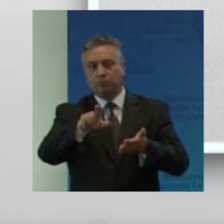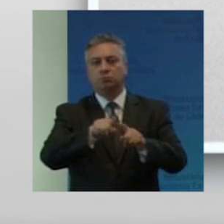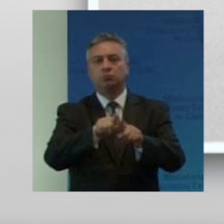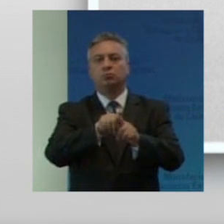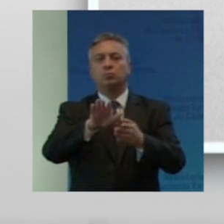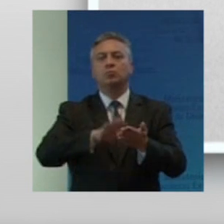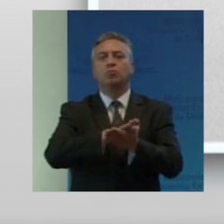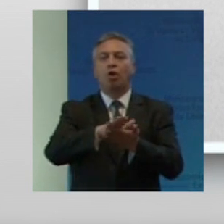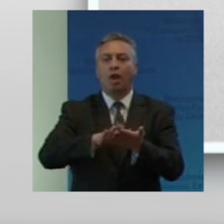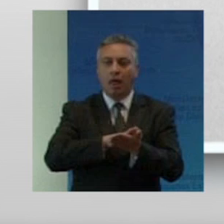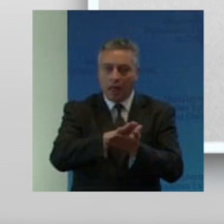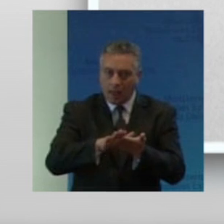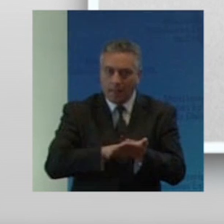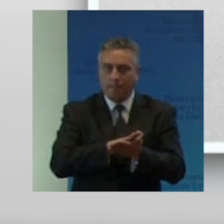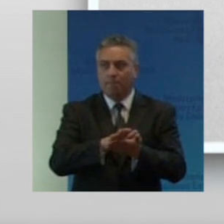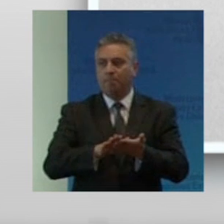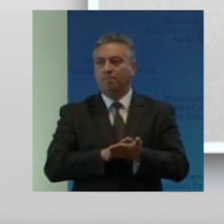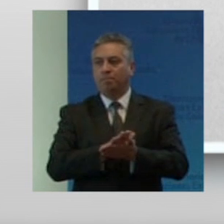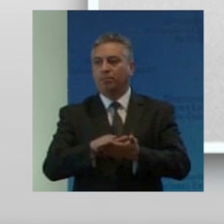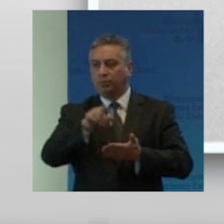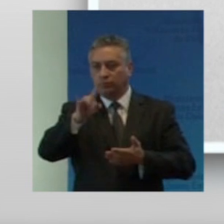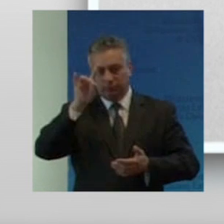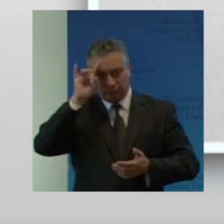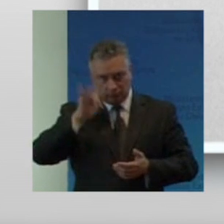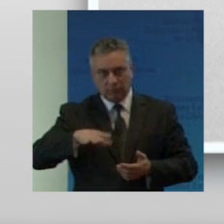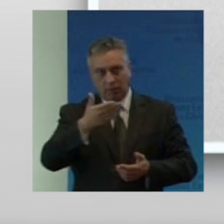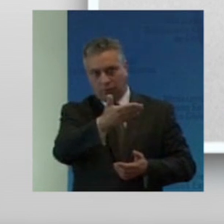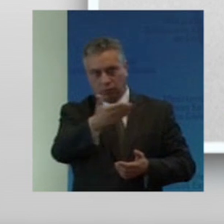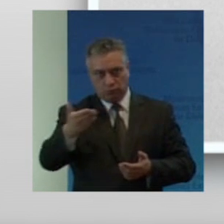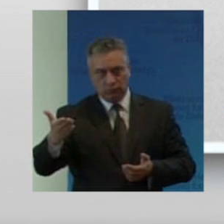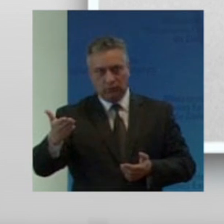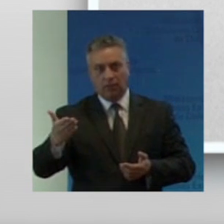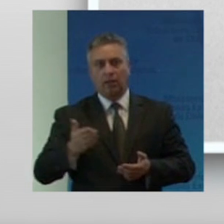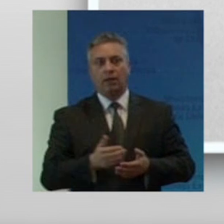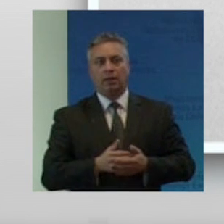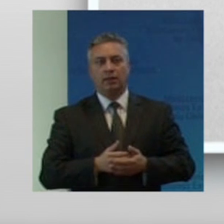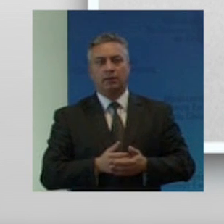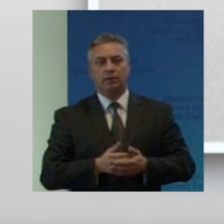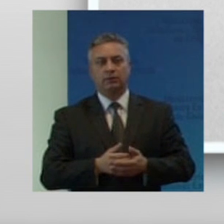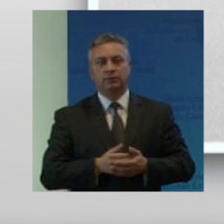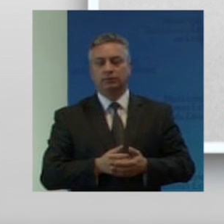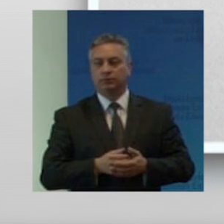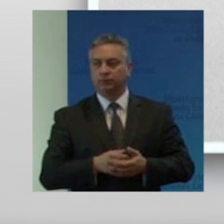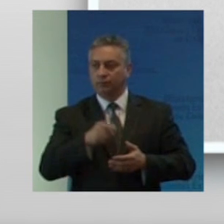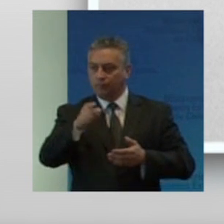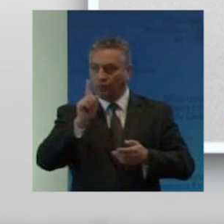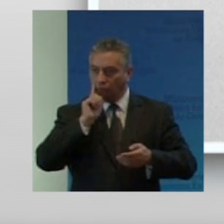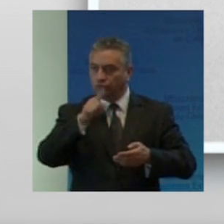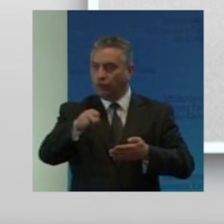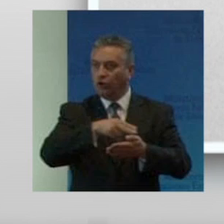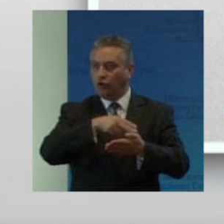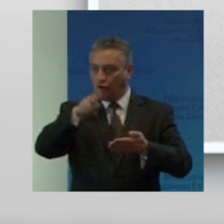como saben ustedes saben la convención